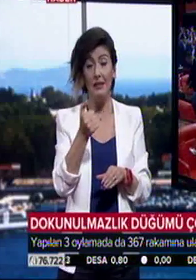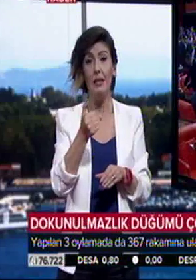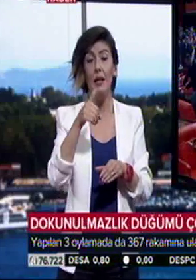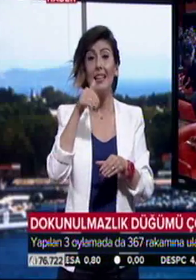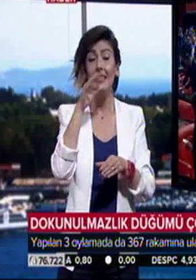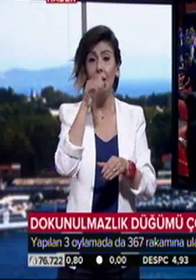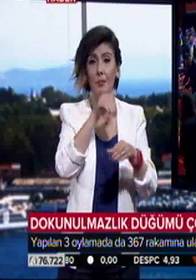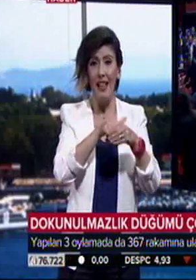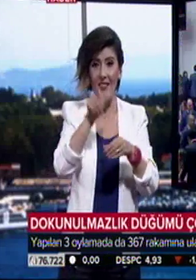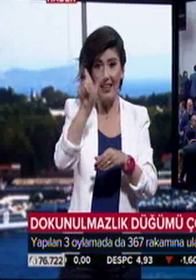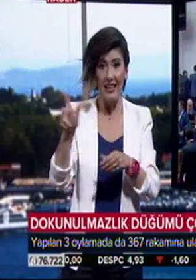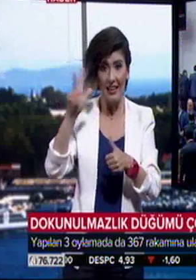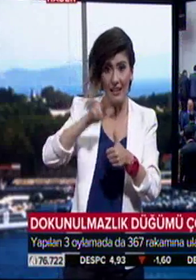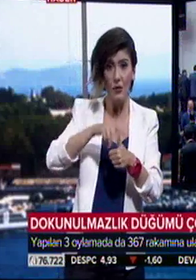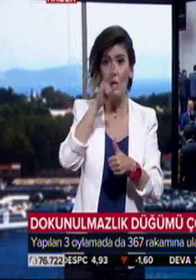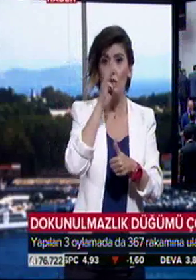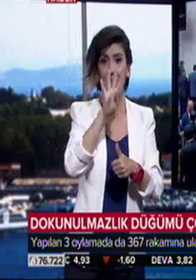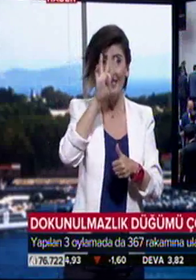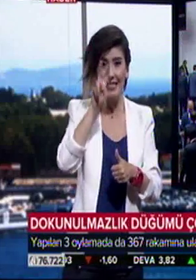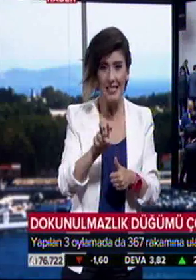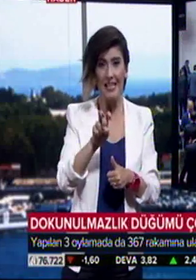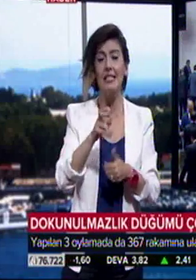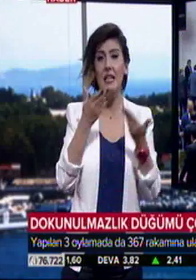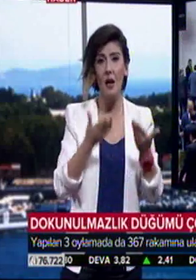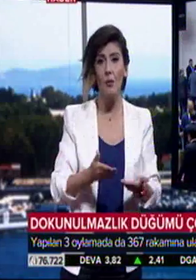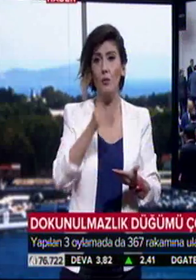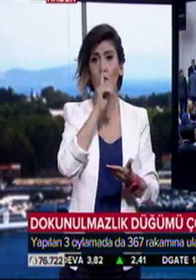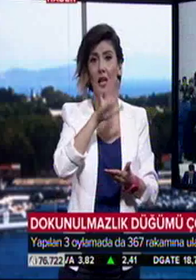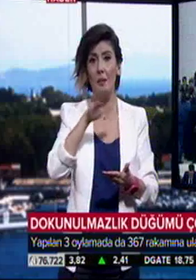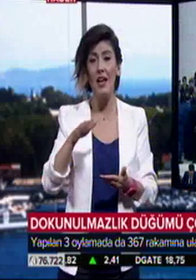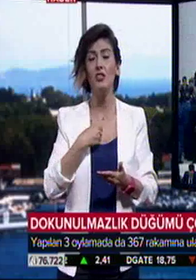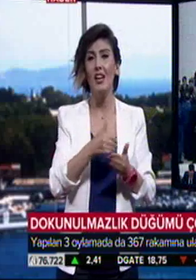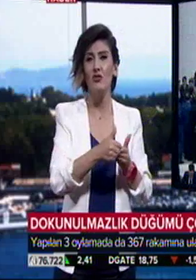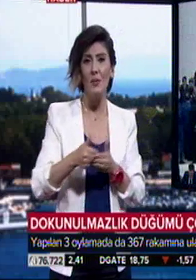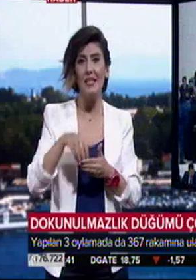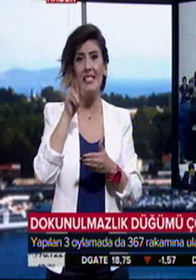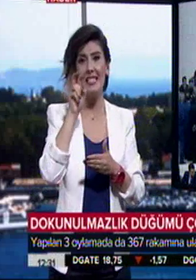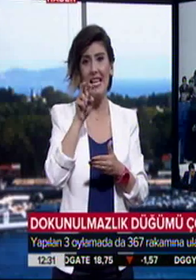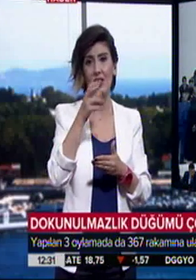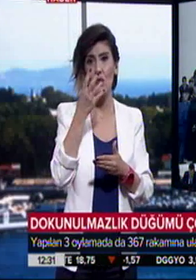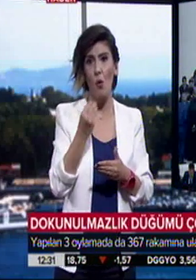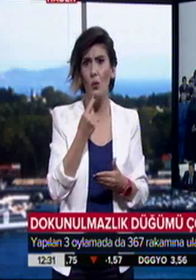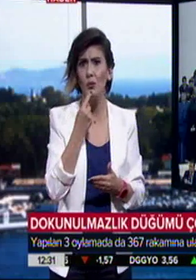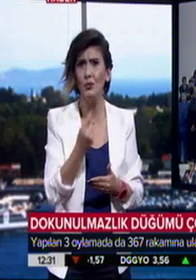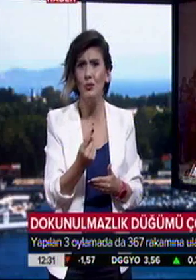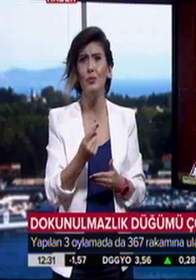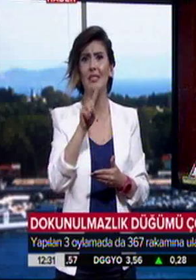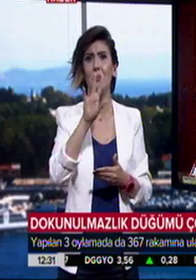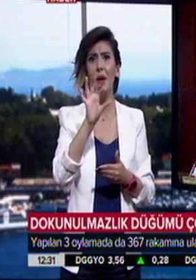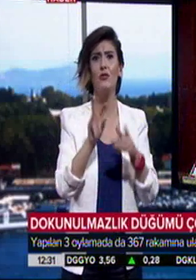oylamada 348 kabul, 155 red ve 8 çekimser oy çıktı. 25 oysa boş çıktı. Oy sayısı